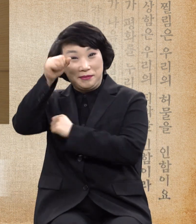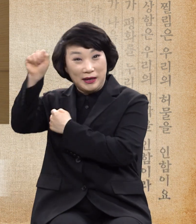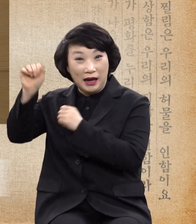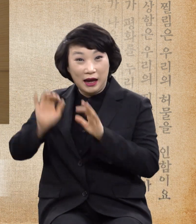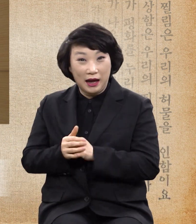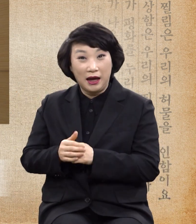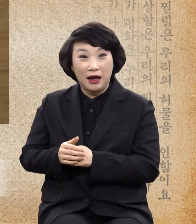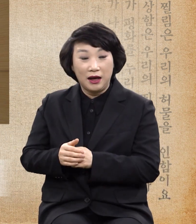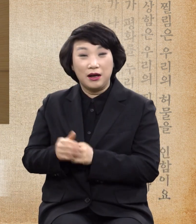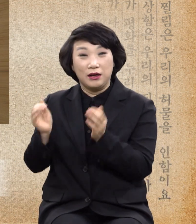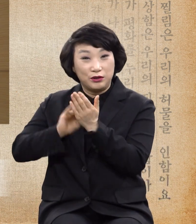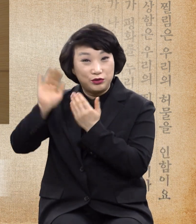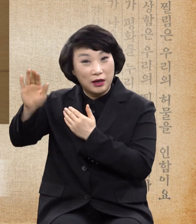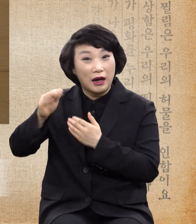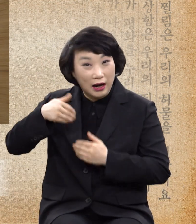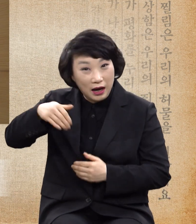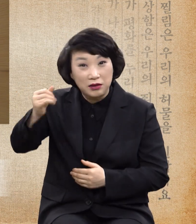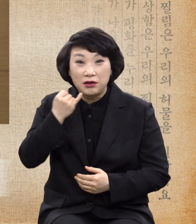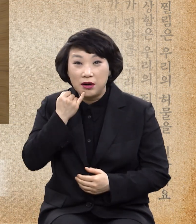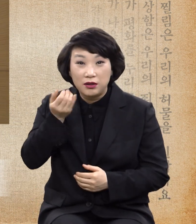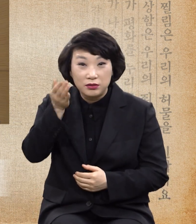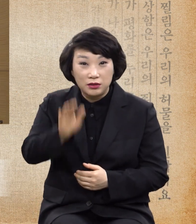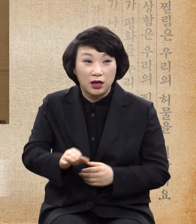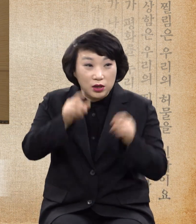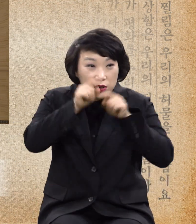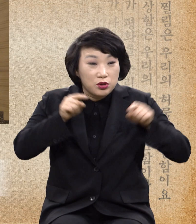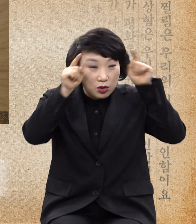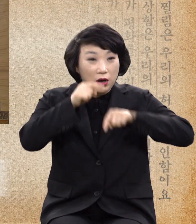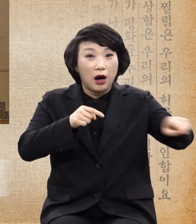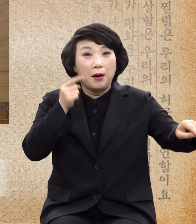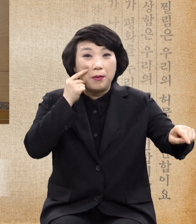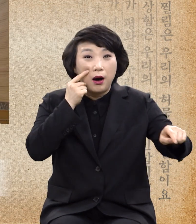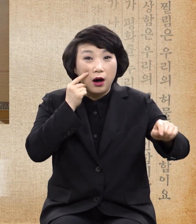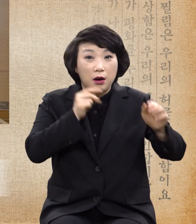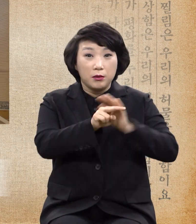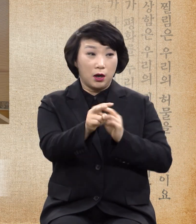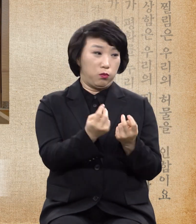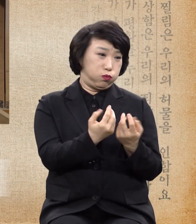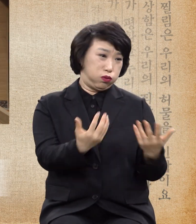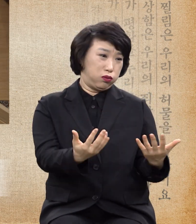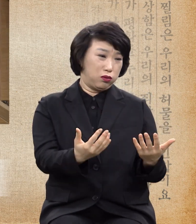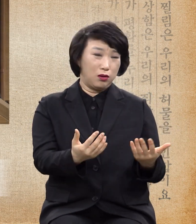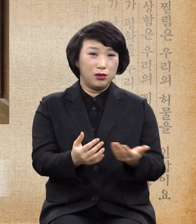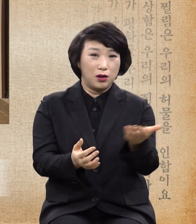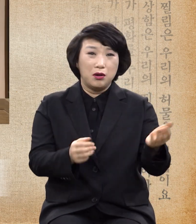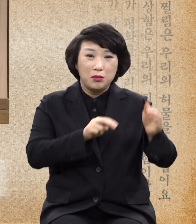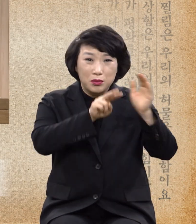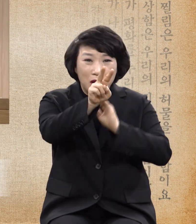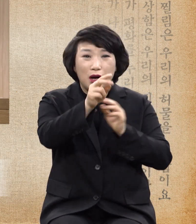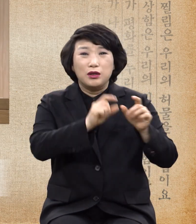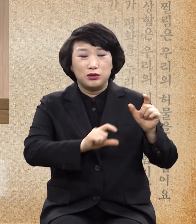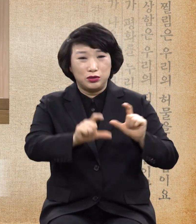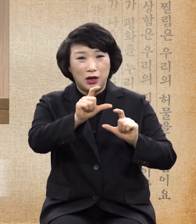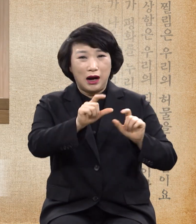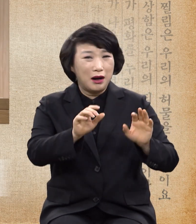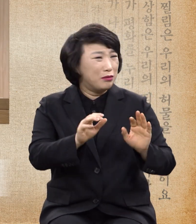어디 피할 곳이 없어 피하면 피할수록 더 뜨겁고 견딜 수가 없어